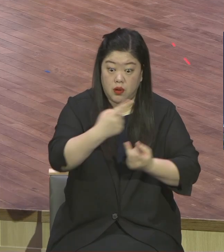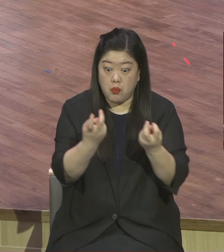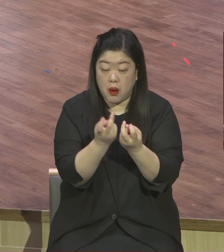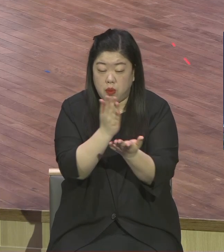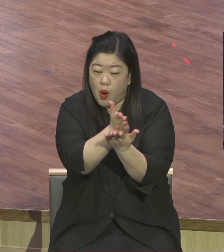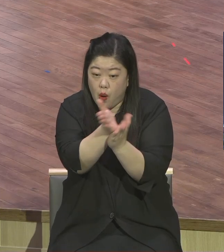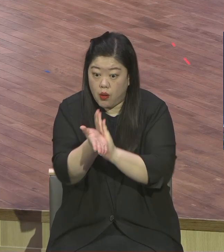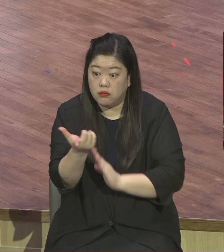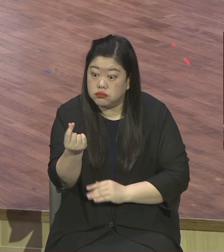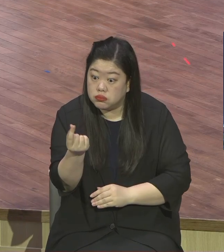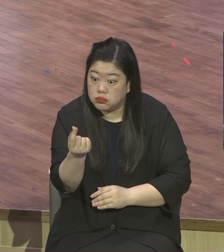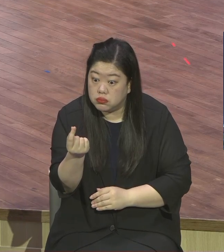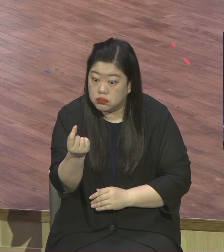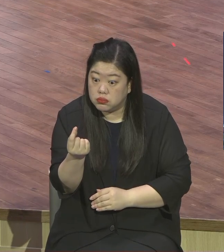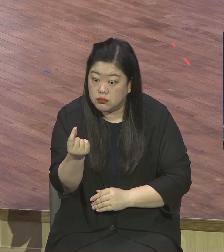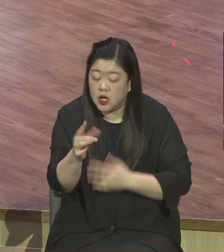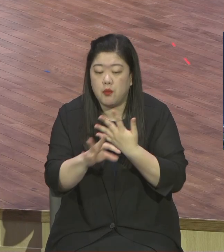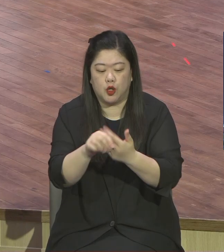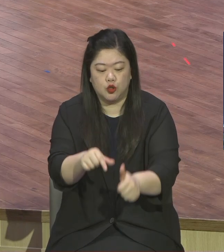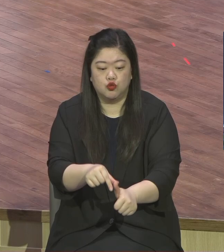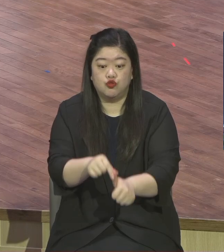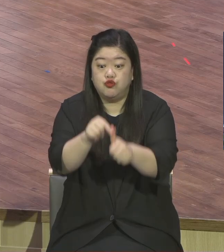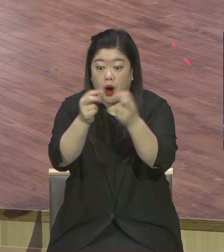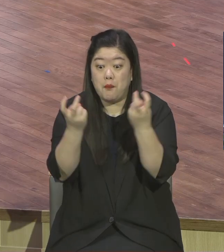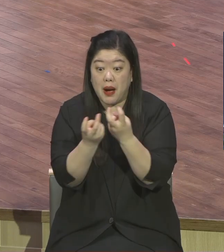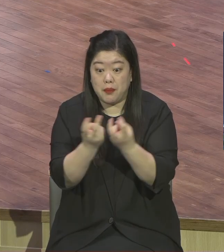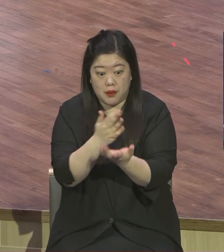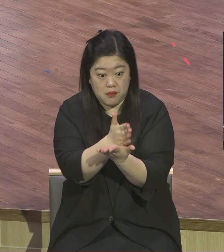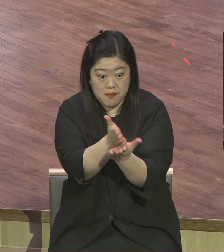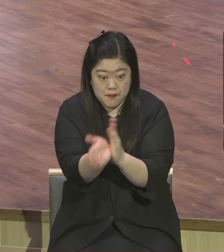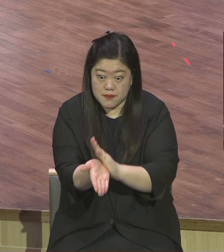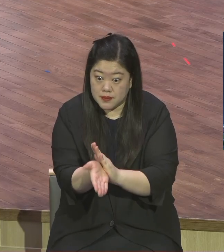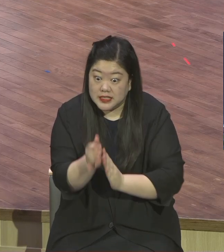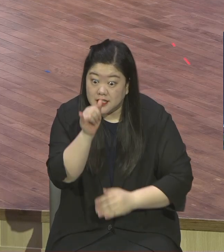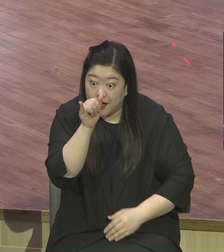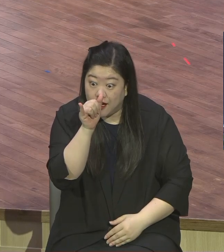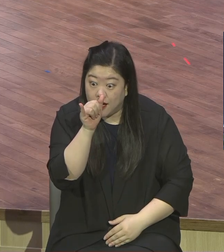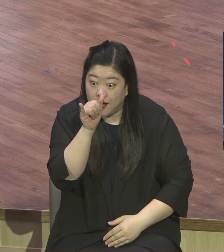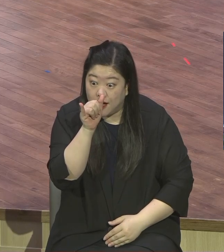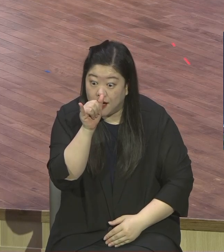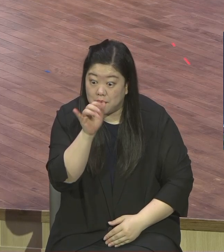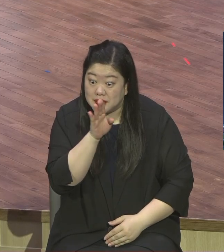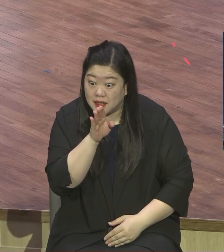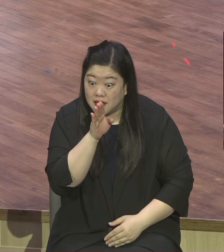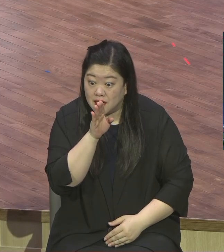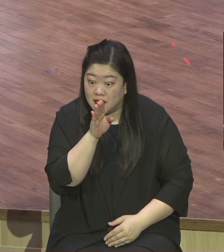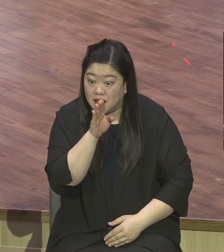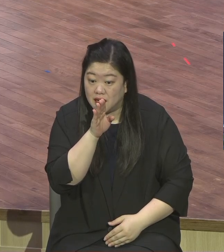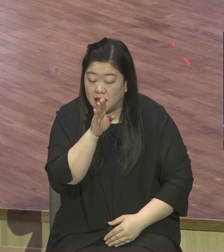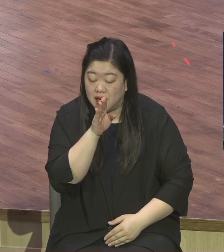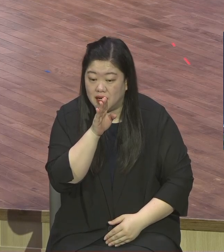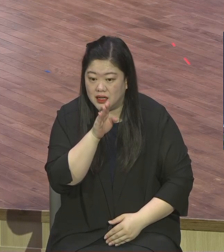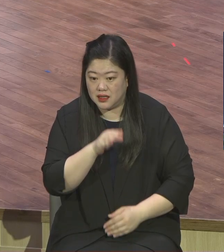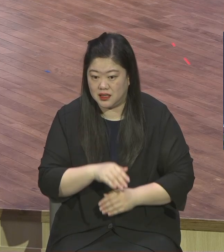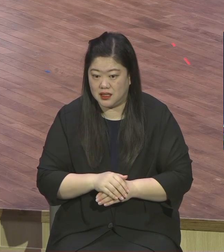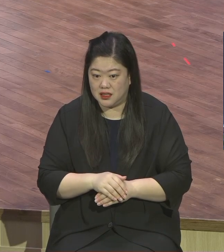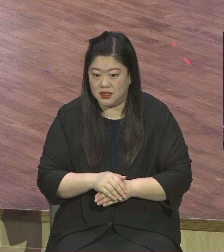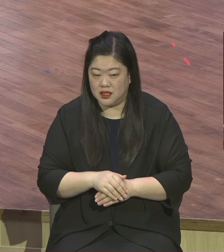말하죠. 다 구원 뭐 다른 종교를 다 구원 있다 맞는 말 같은 데 틀렸어요.